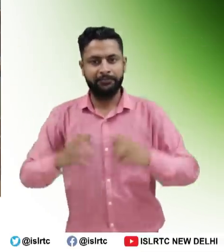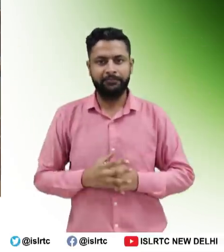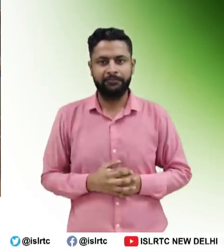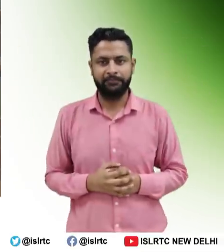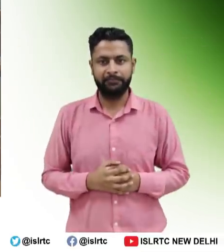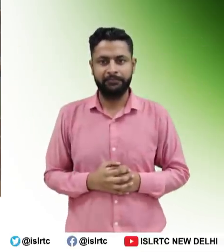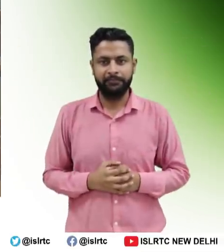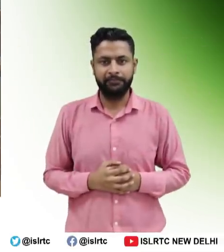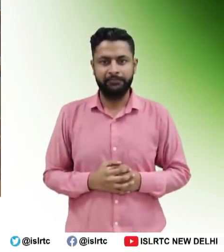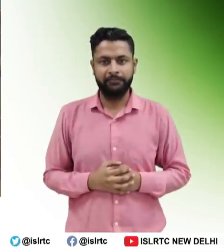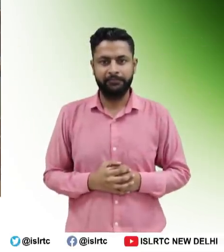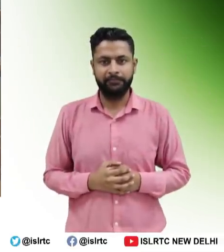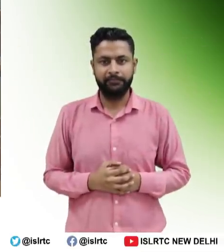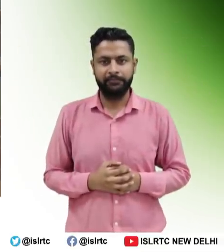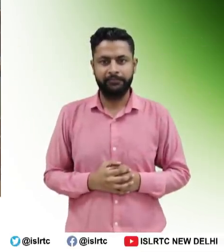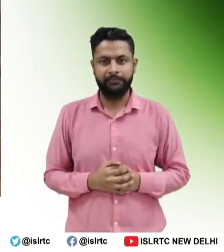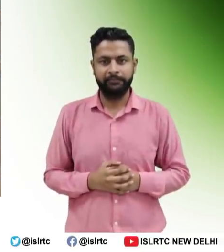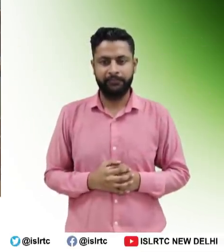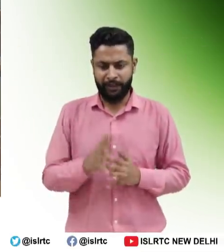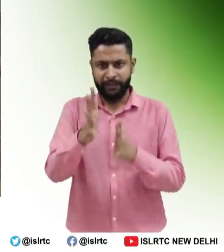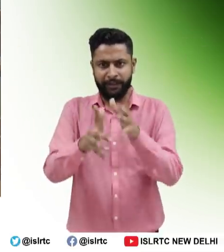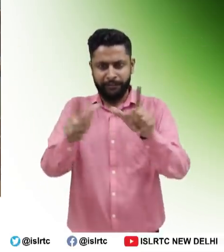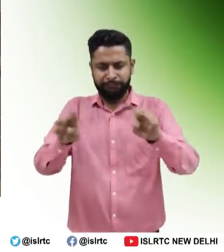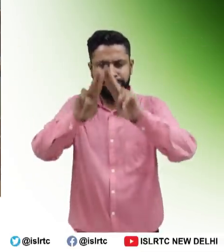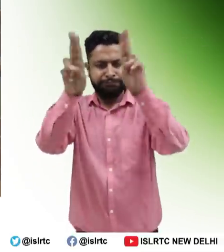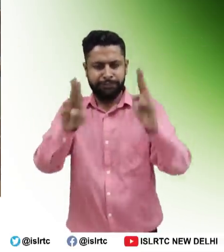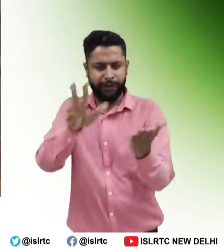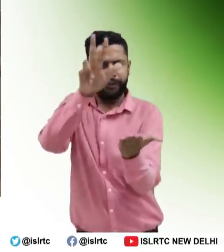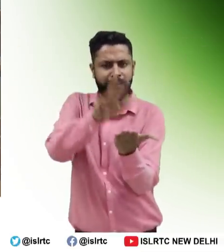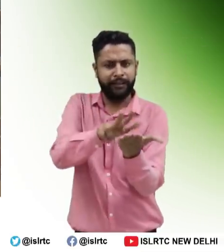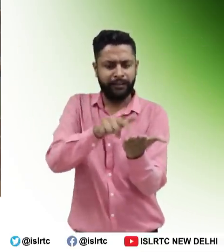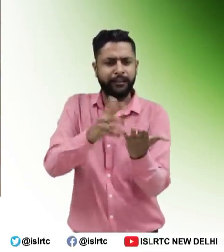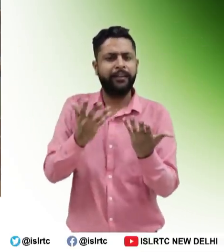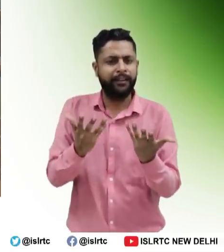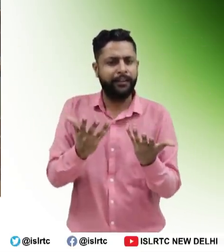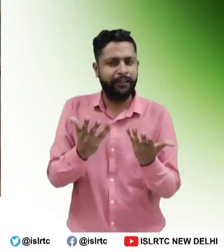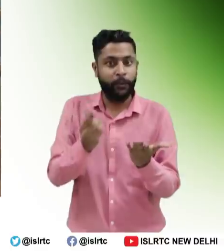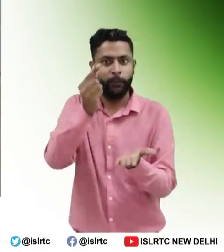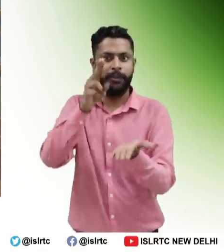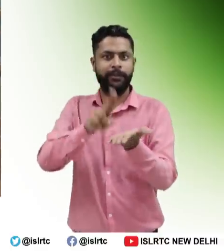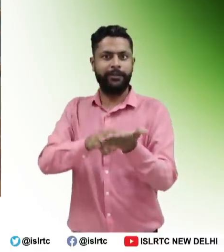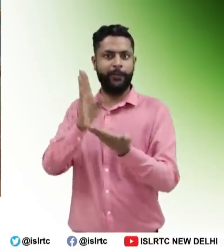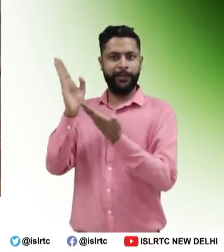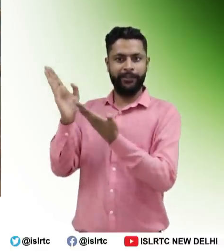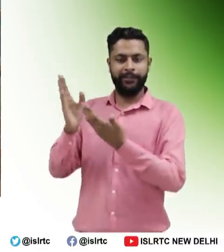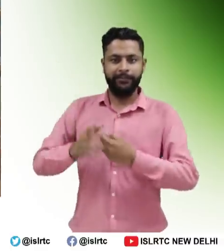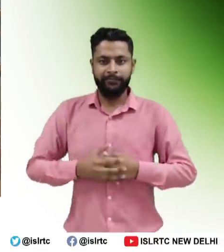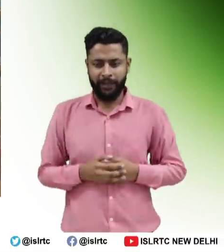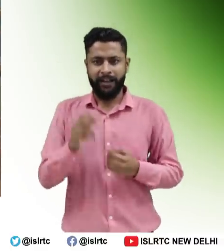अत्त प्रसंता हो रही है। सांकेतिक भासा को अंतरास्ट्य स्तर पर मान्यत अप्राप थे। इवन